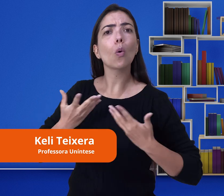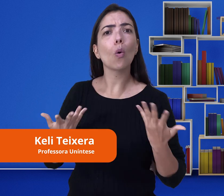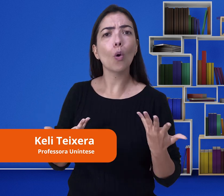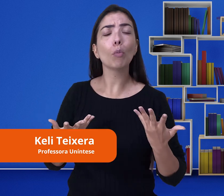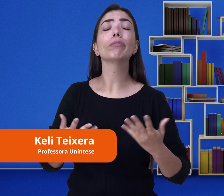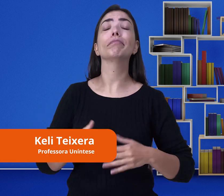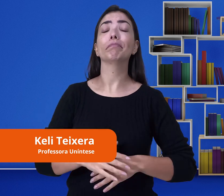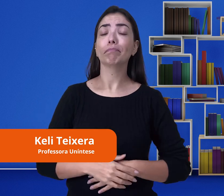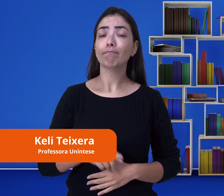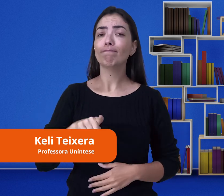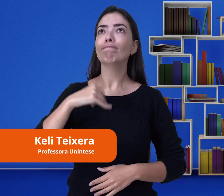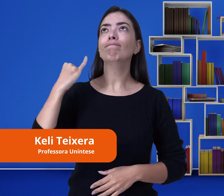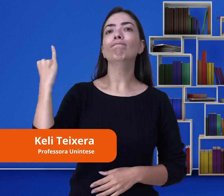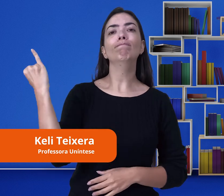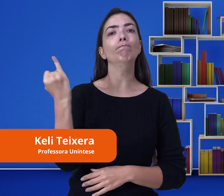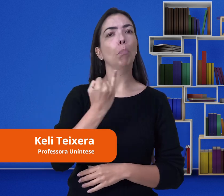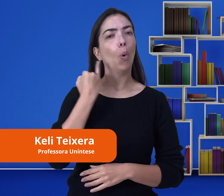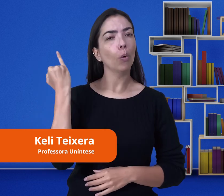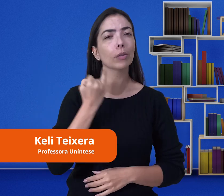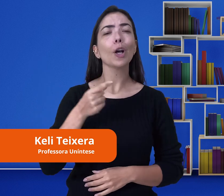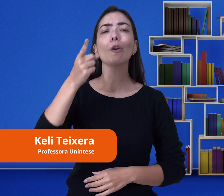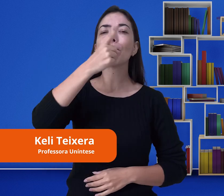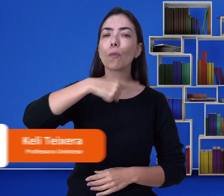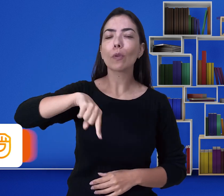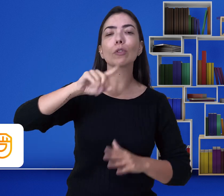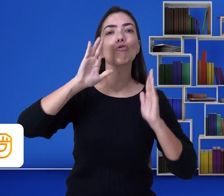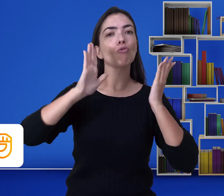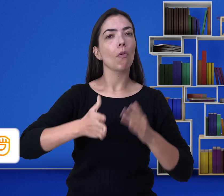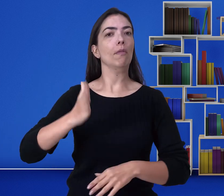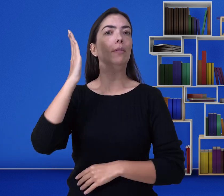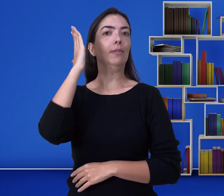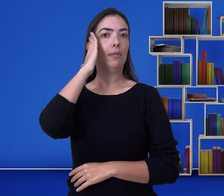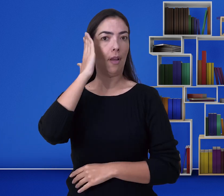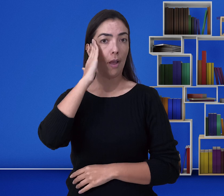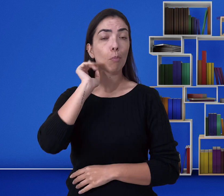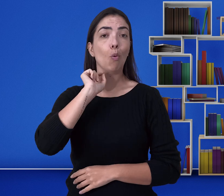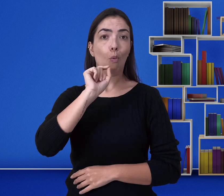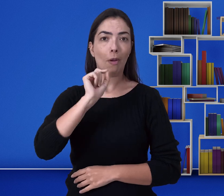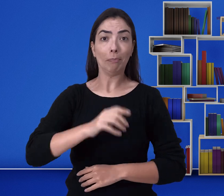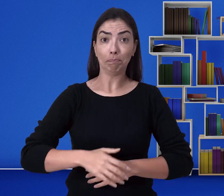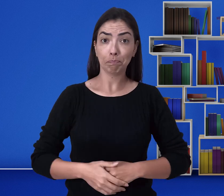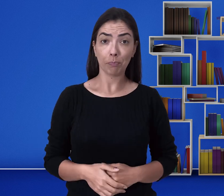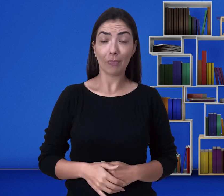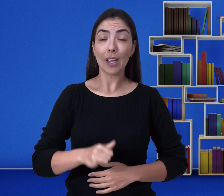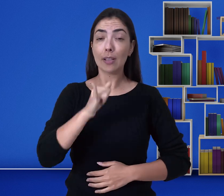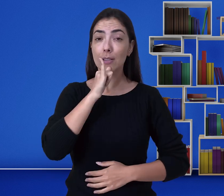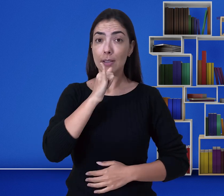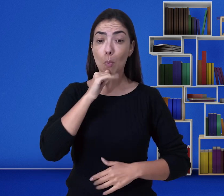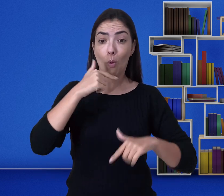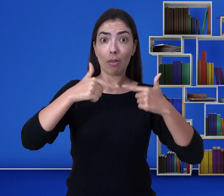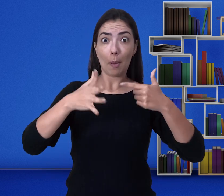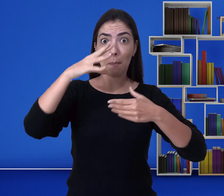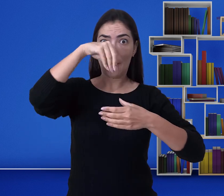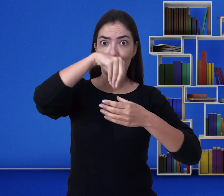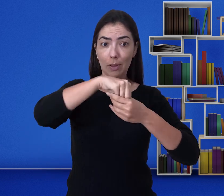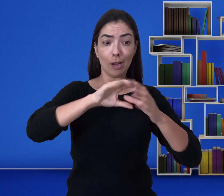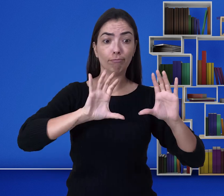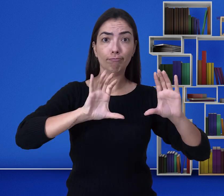importante que vocês tenham compreensão acerca desse tema. Porque no momento em que, grupo de ouvintes, um surdo é